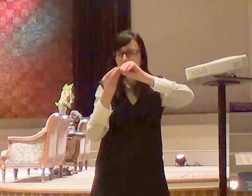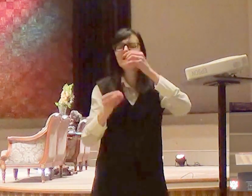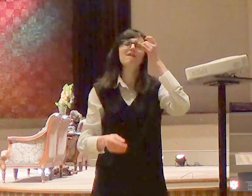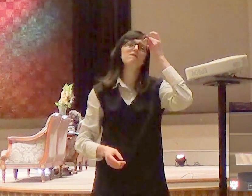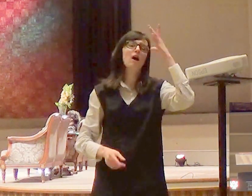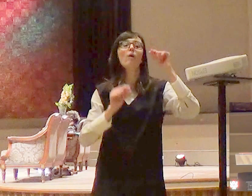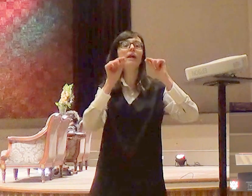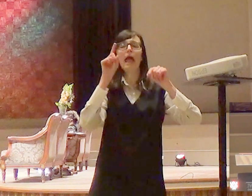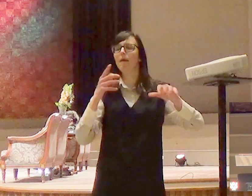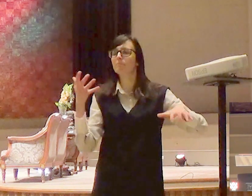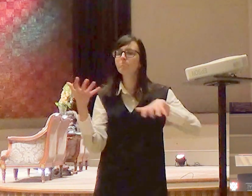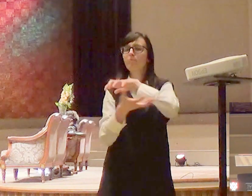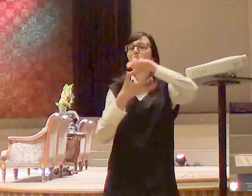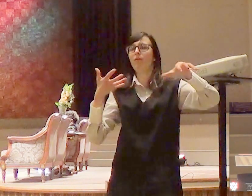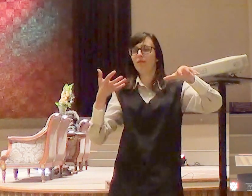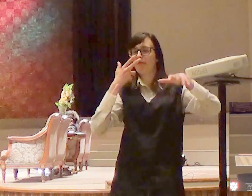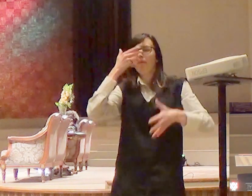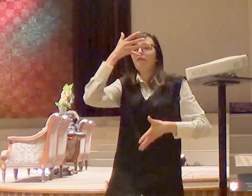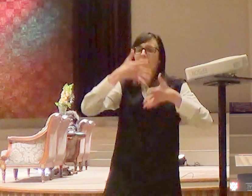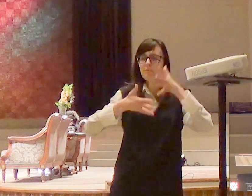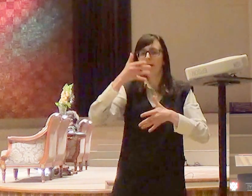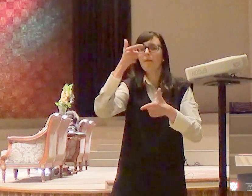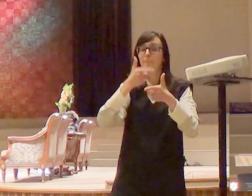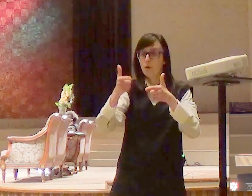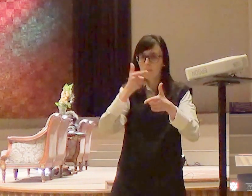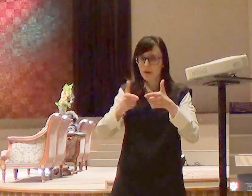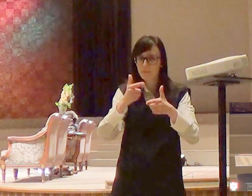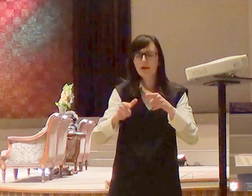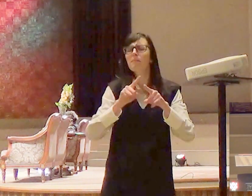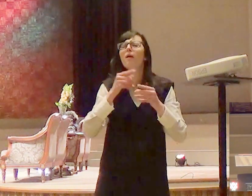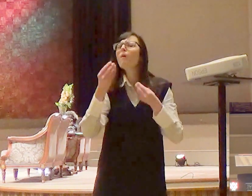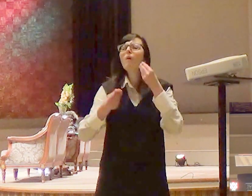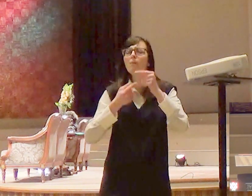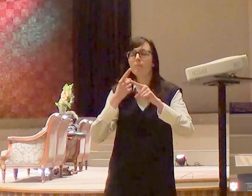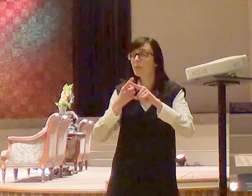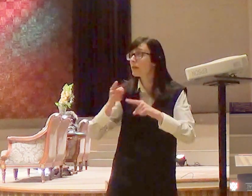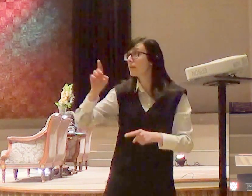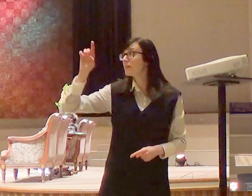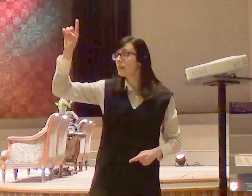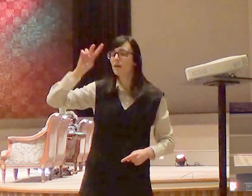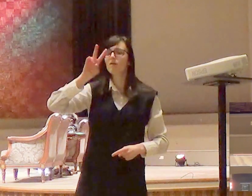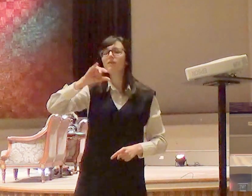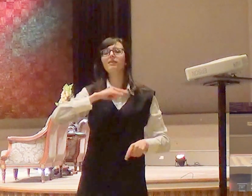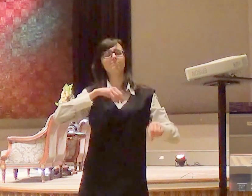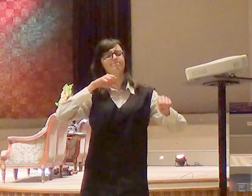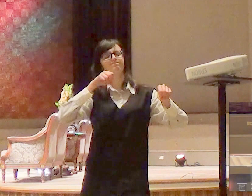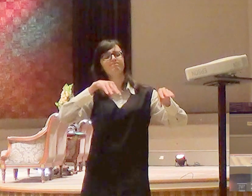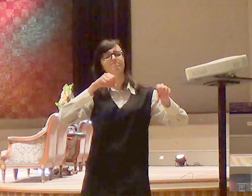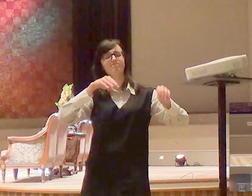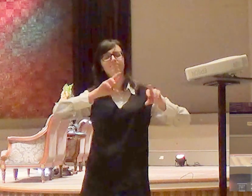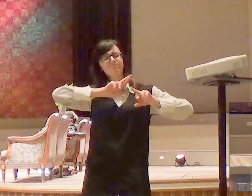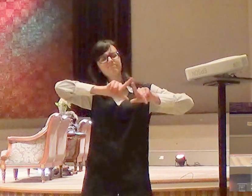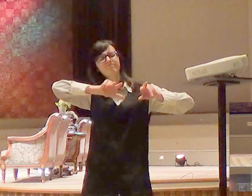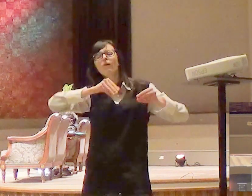rebelião, e nesse contexto, Deus vai nos ensinar, como é que a